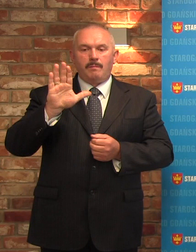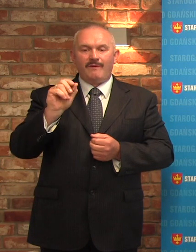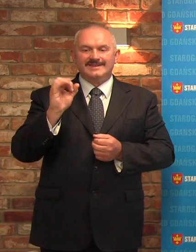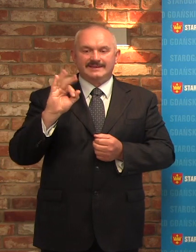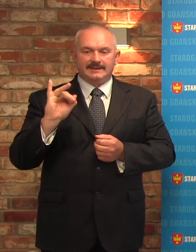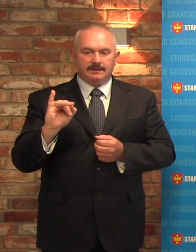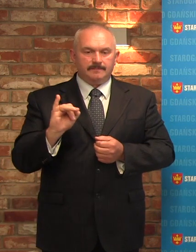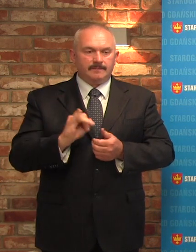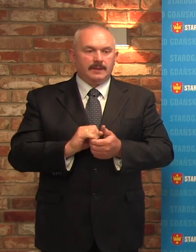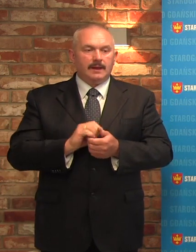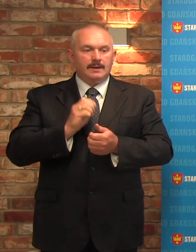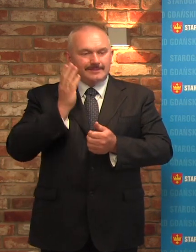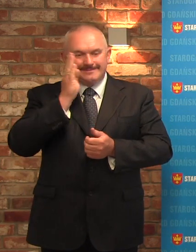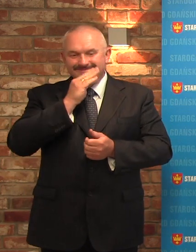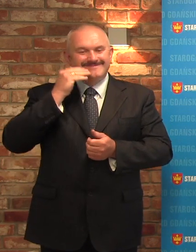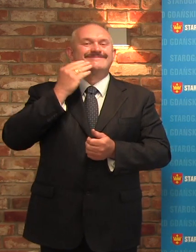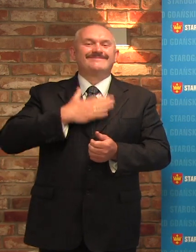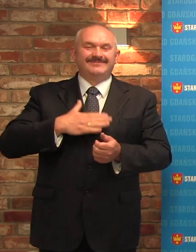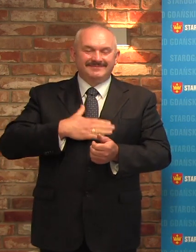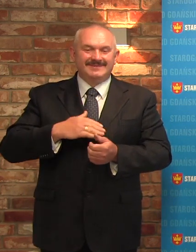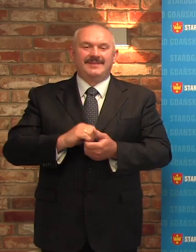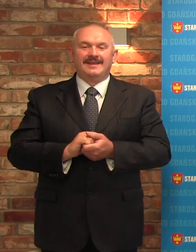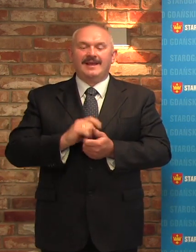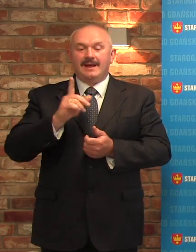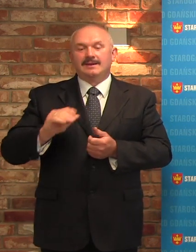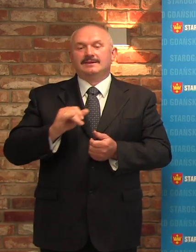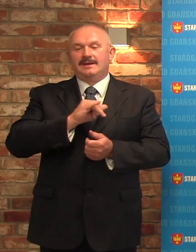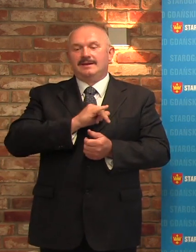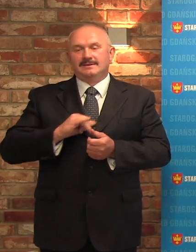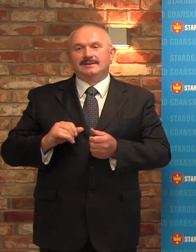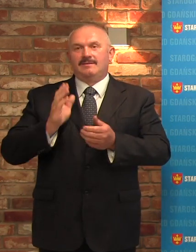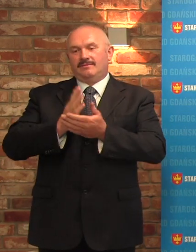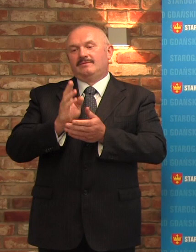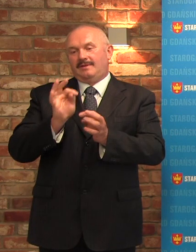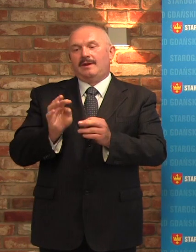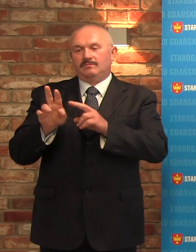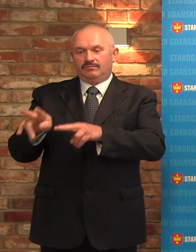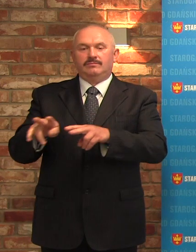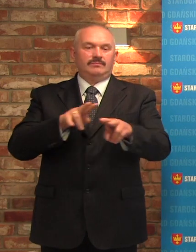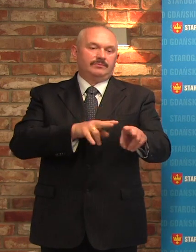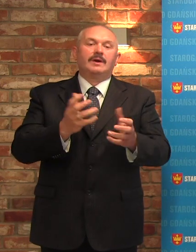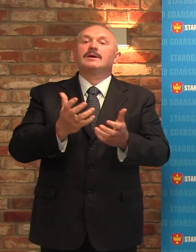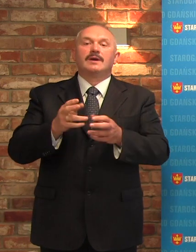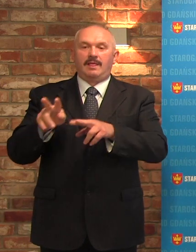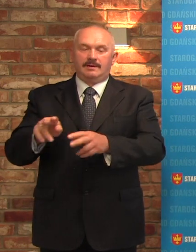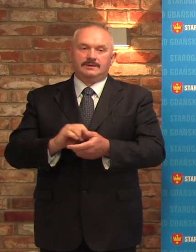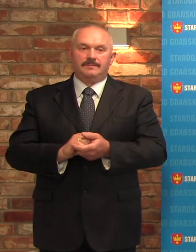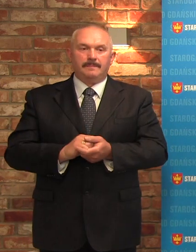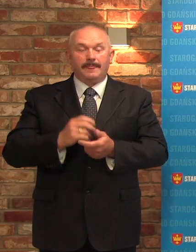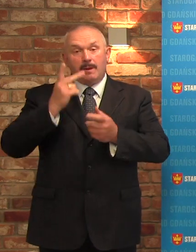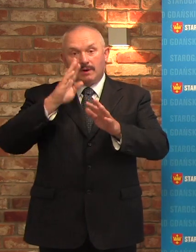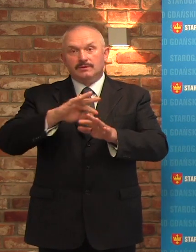to cieszę się niezmiernie, że w końcu zdeklarował swoje zaangażowanie polityczne, pokazując mieszkańcom